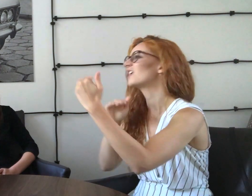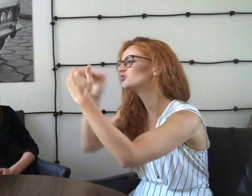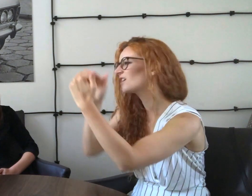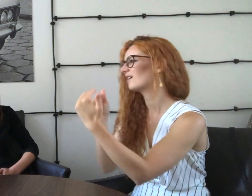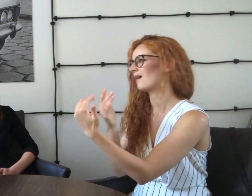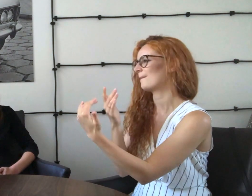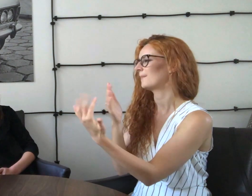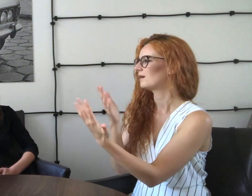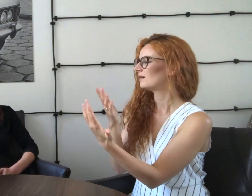uda, nie mogę.